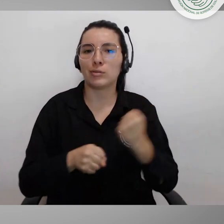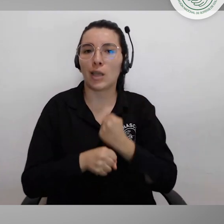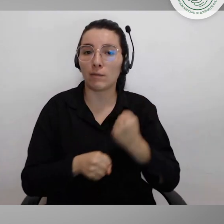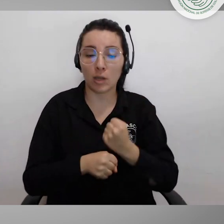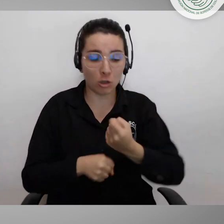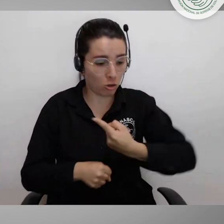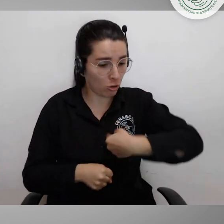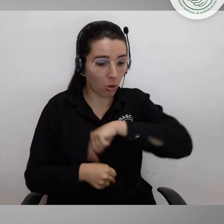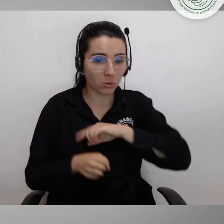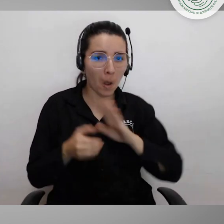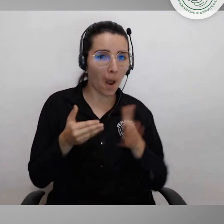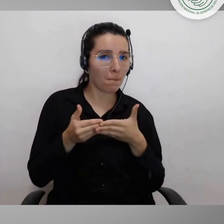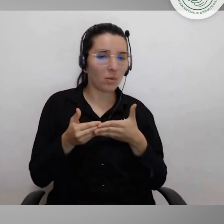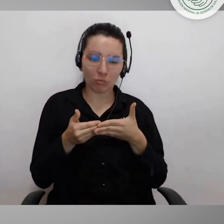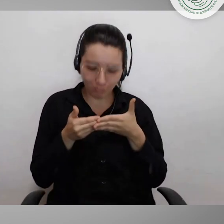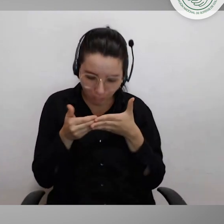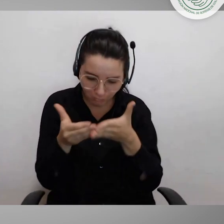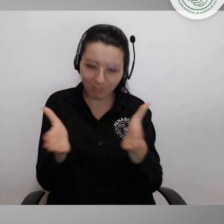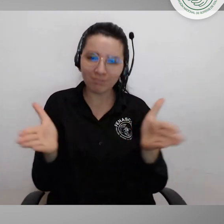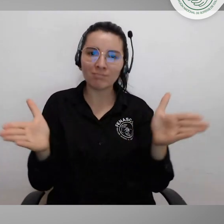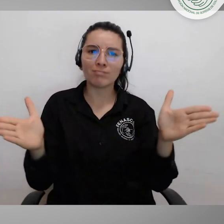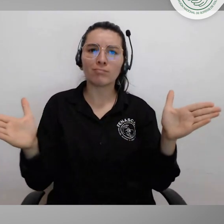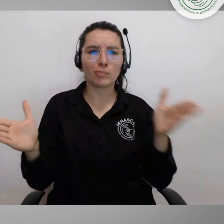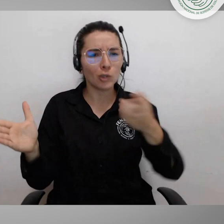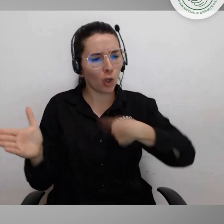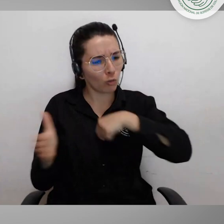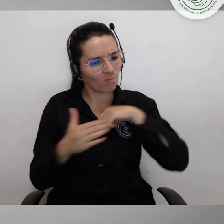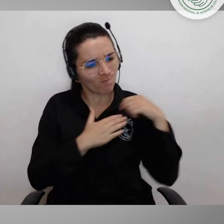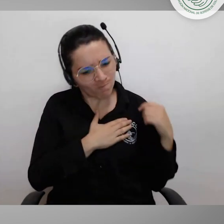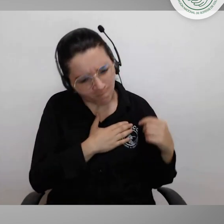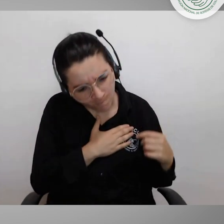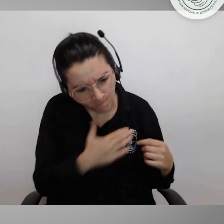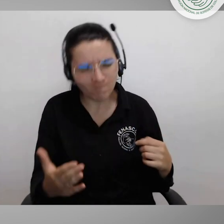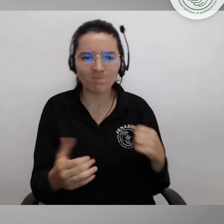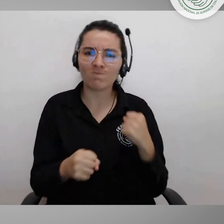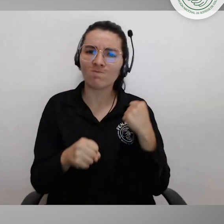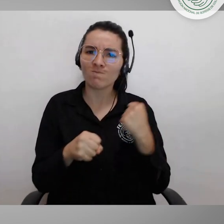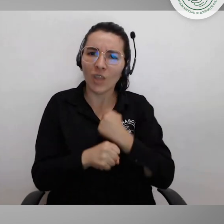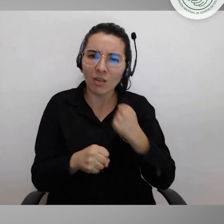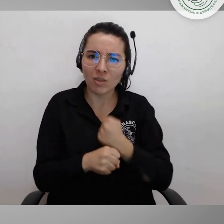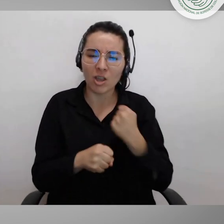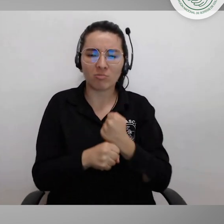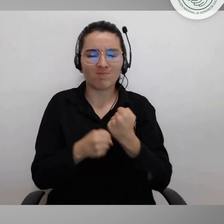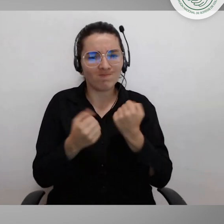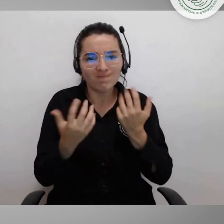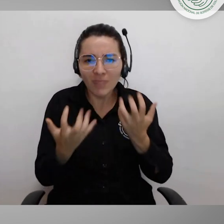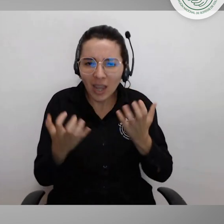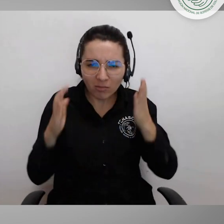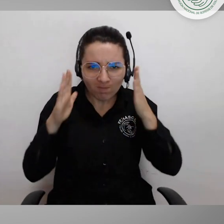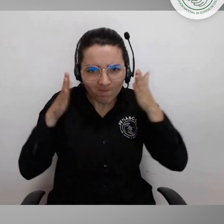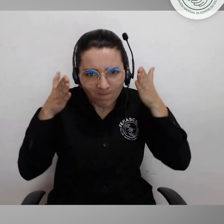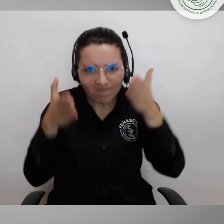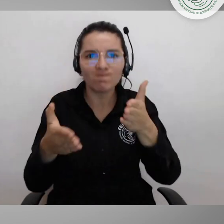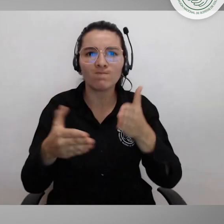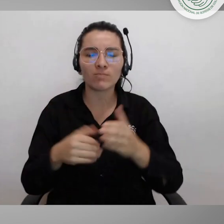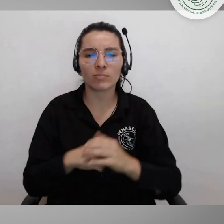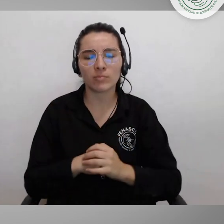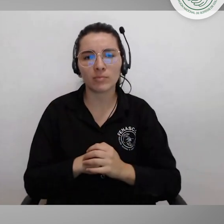la sociedad civil, es con quienes tenemos que trabajar. Estamos abiertos con toda la